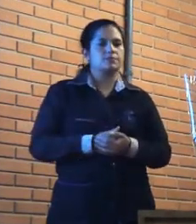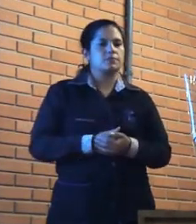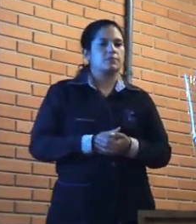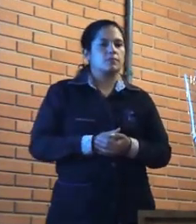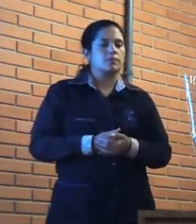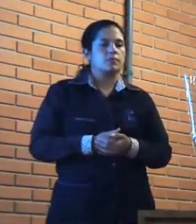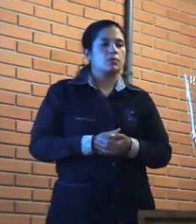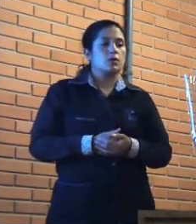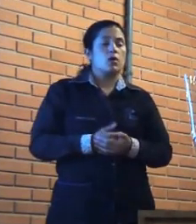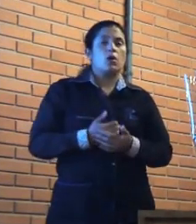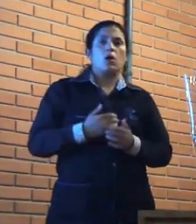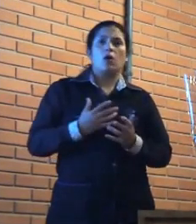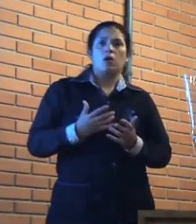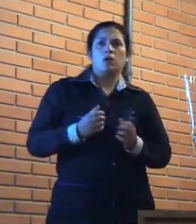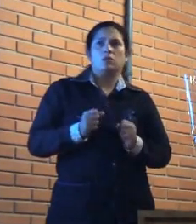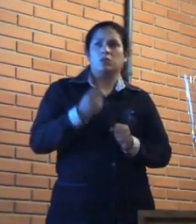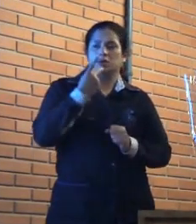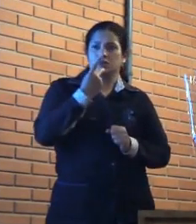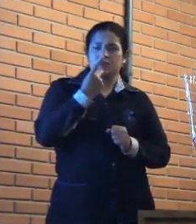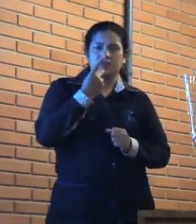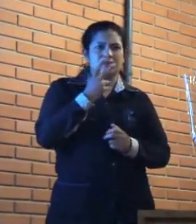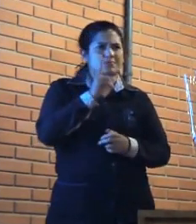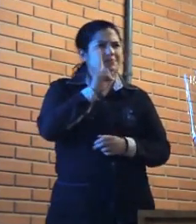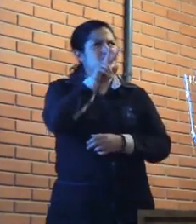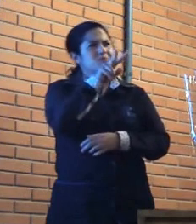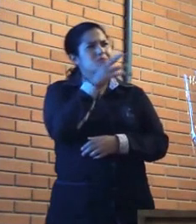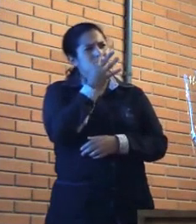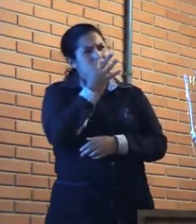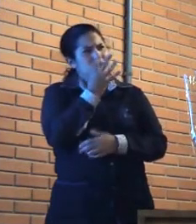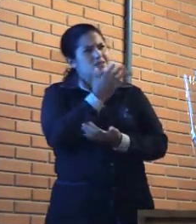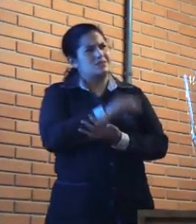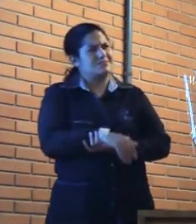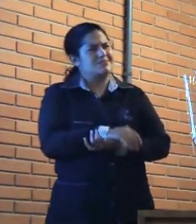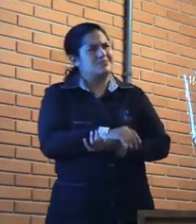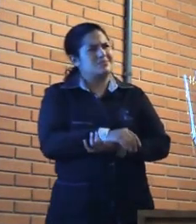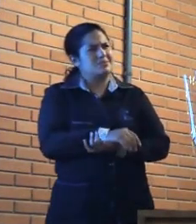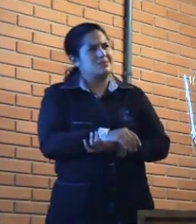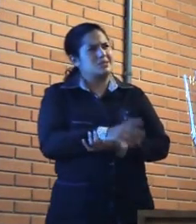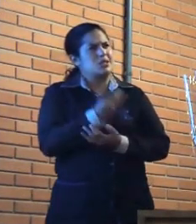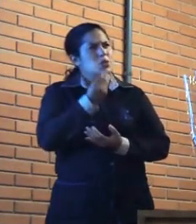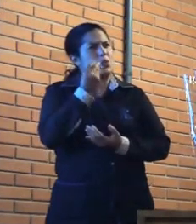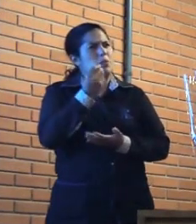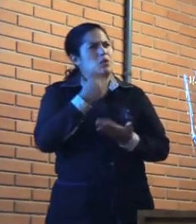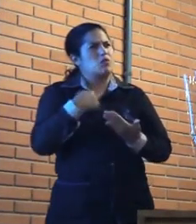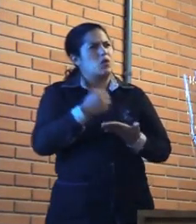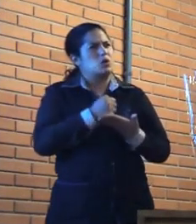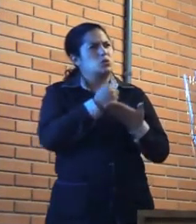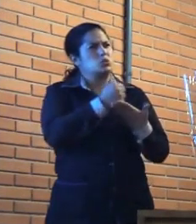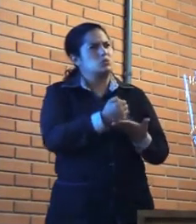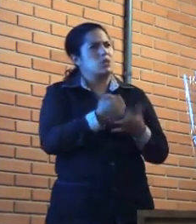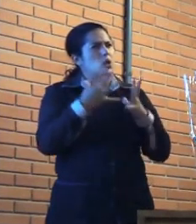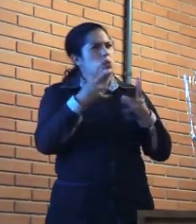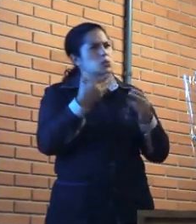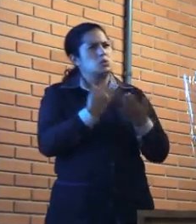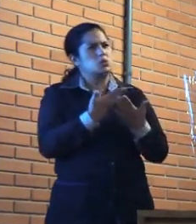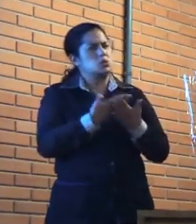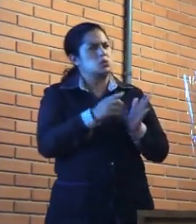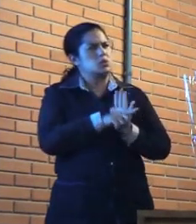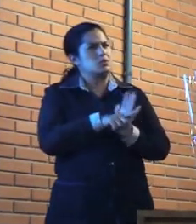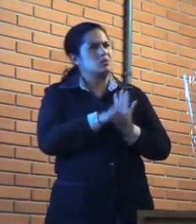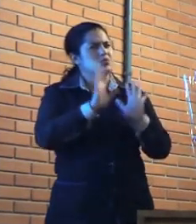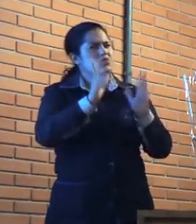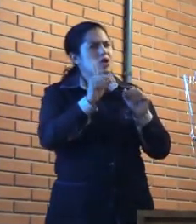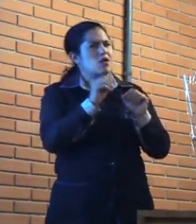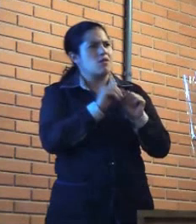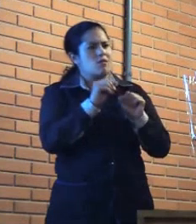Eu confesso que foi difícil achar coisa para dar contribuição no sentido de que você já